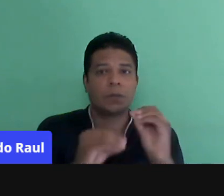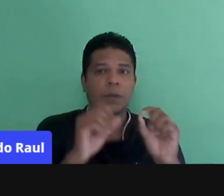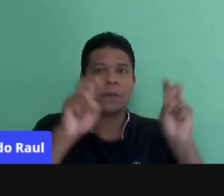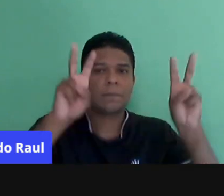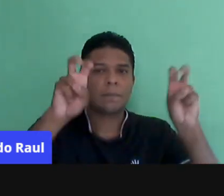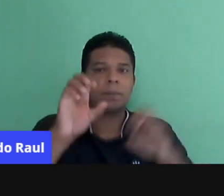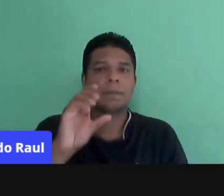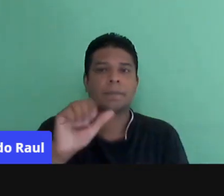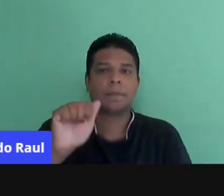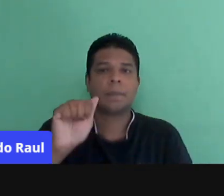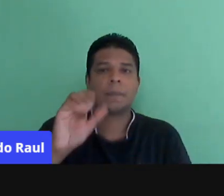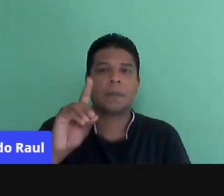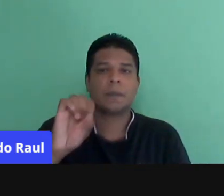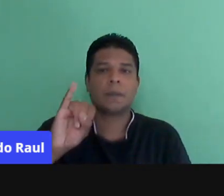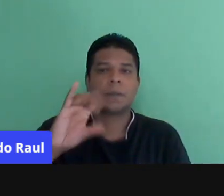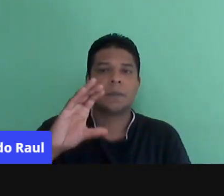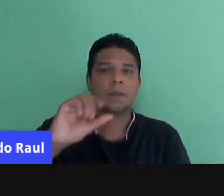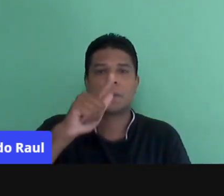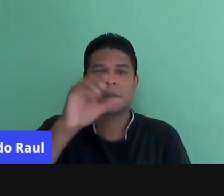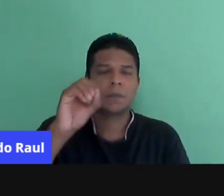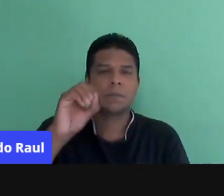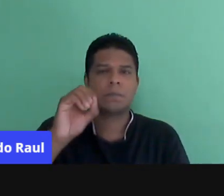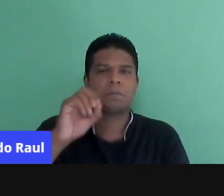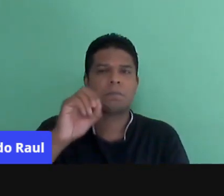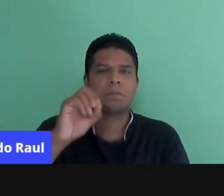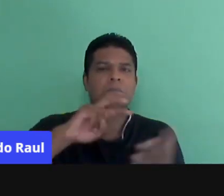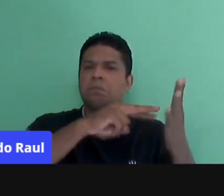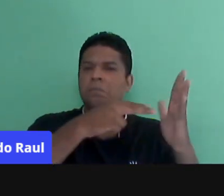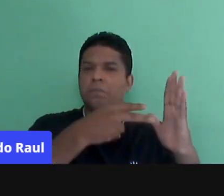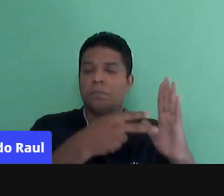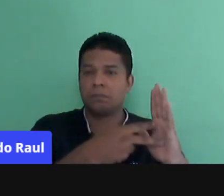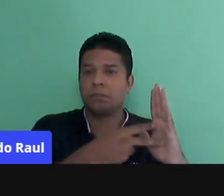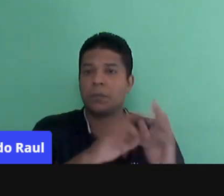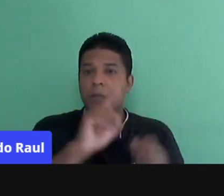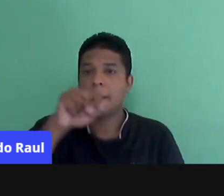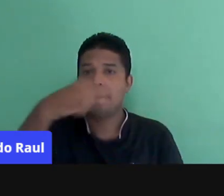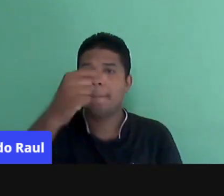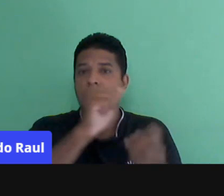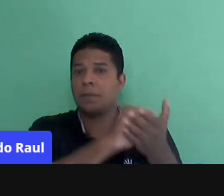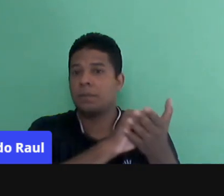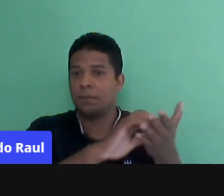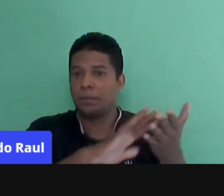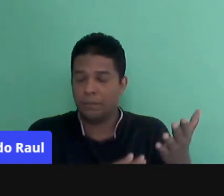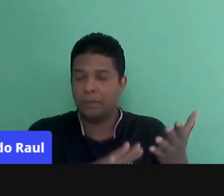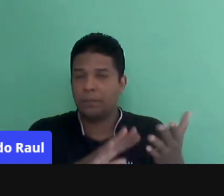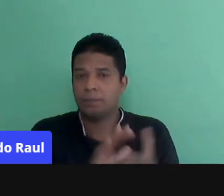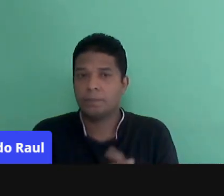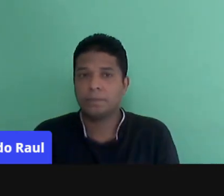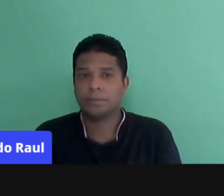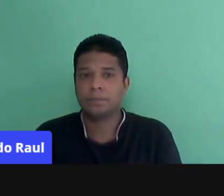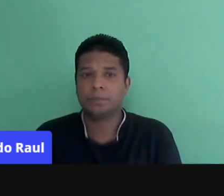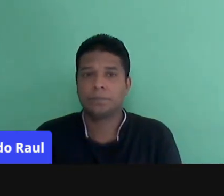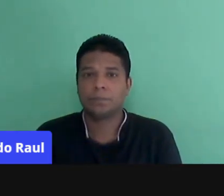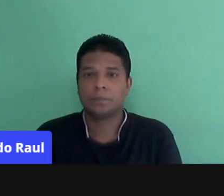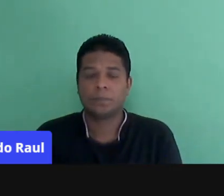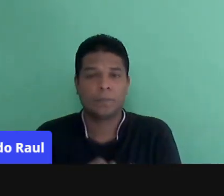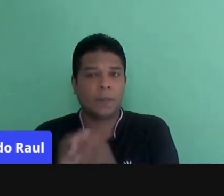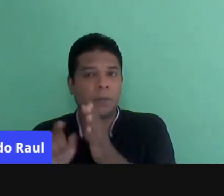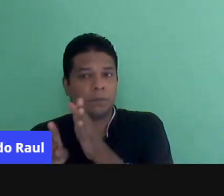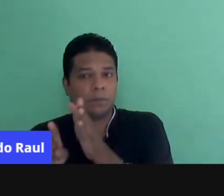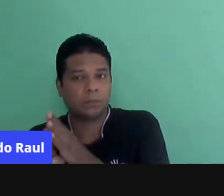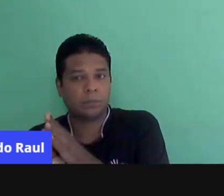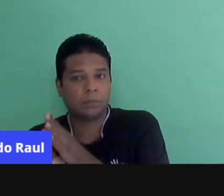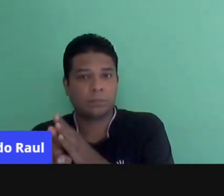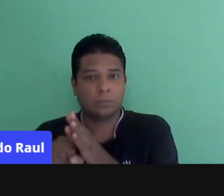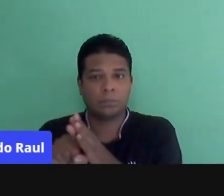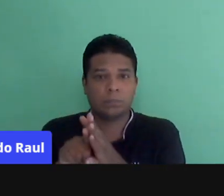adição. O que é adição? E defino. Para que, em seguida, venham os exercícios. Nesse formato de cenário de investigação,